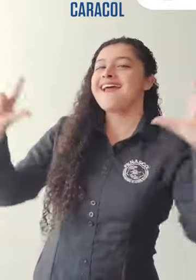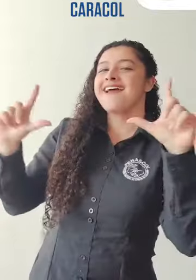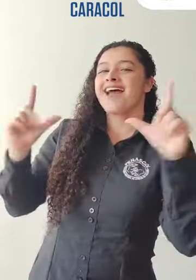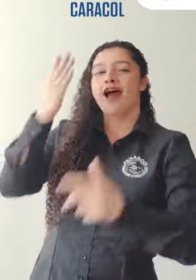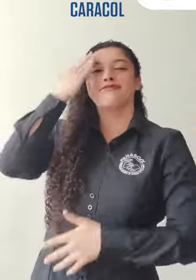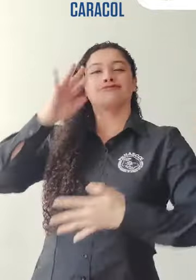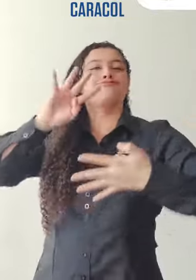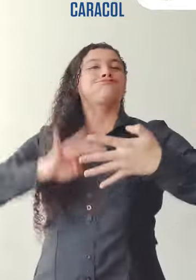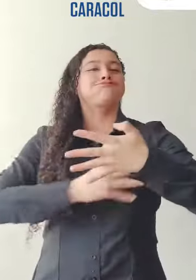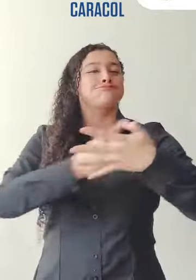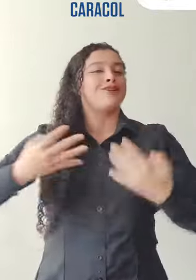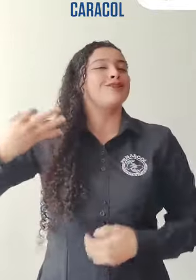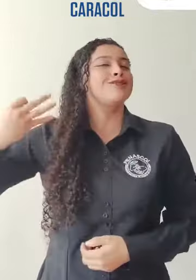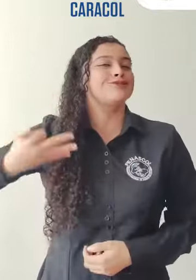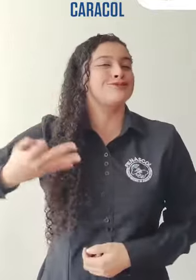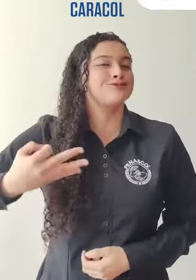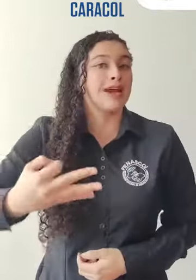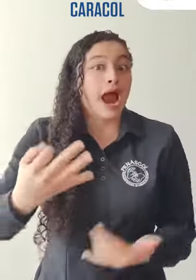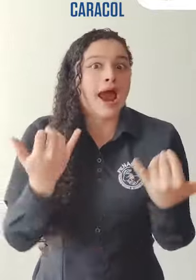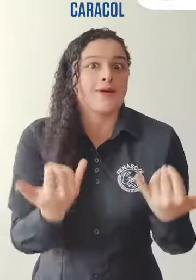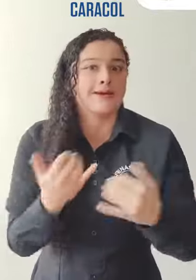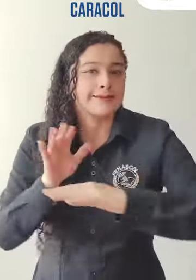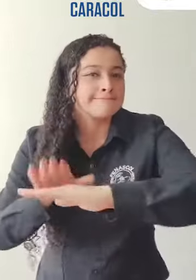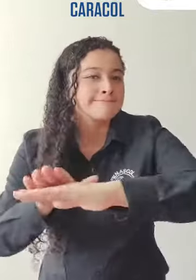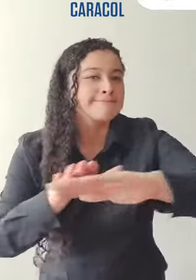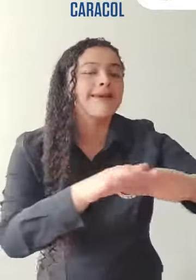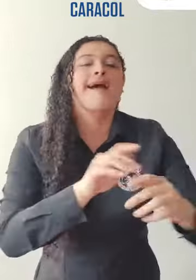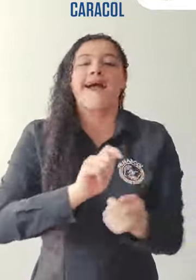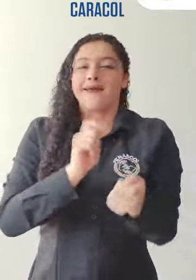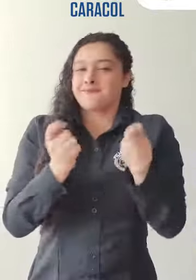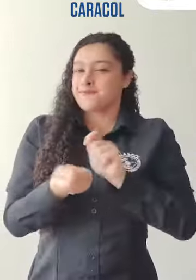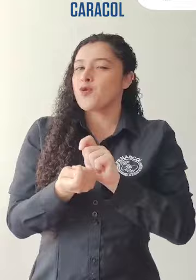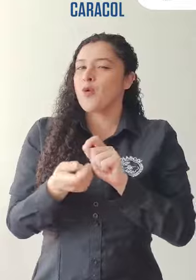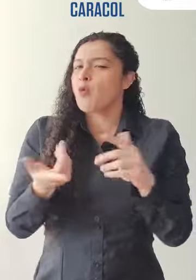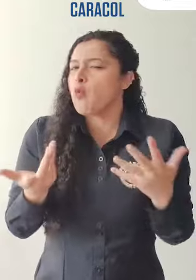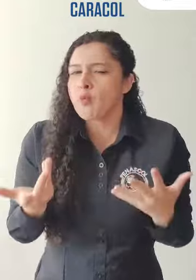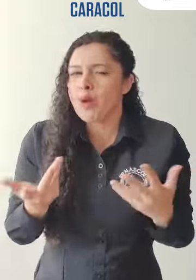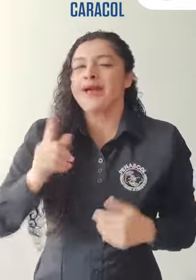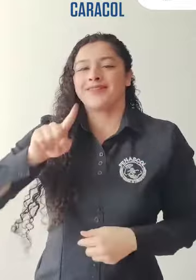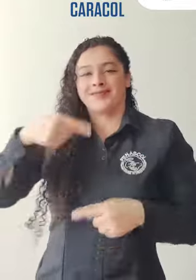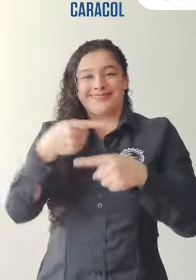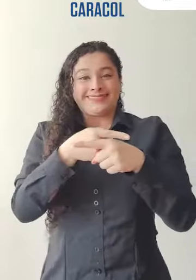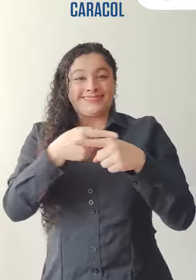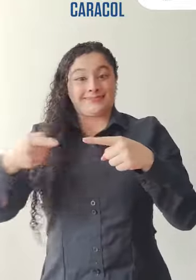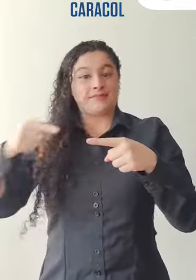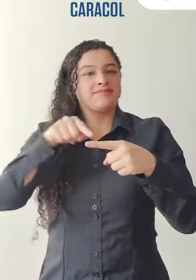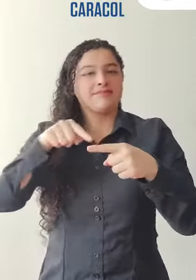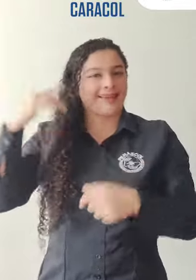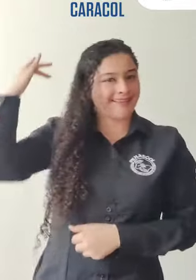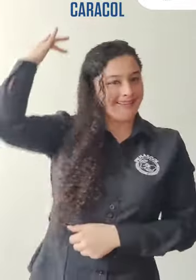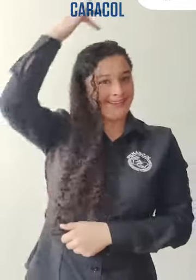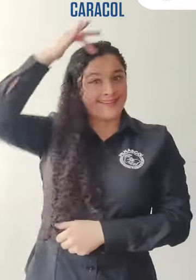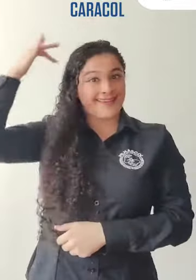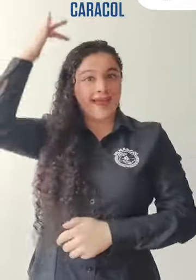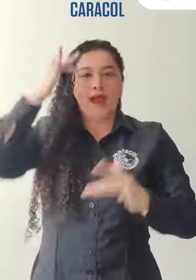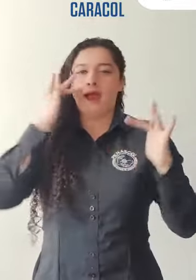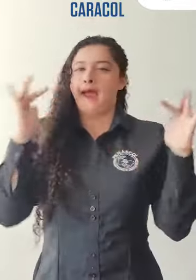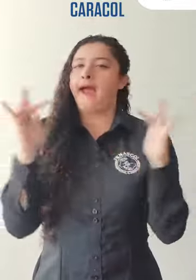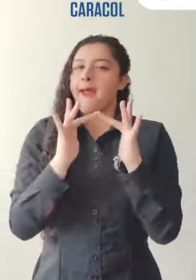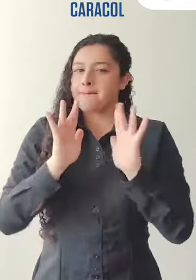ustedes ya saben los horarios habituales de noticias, pero ahora tendremos un ajuste. La siguiente semana,